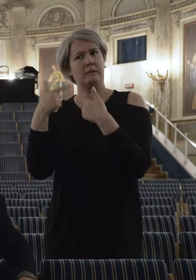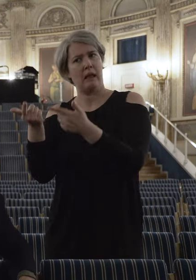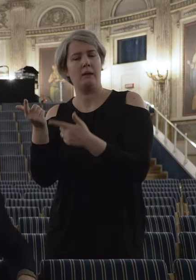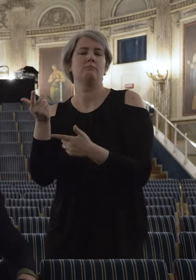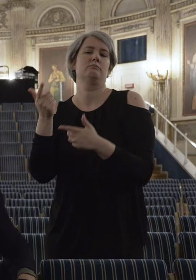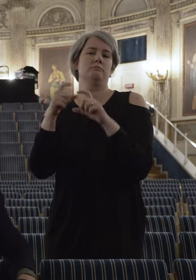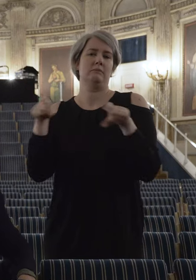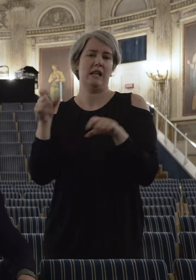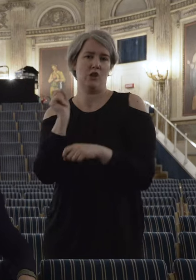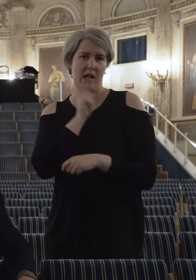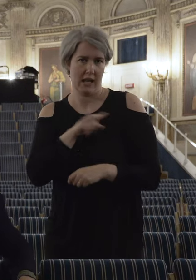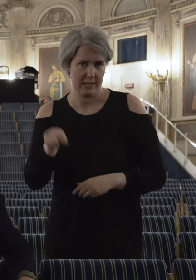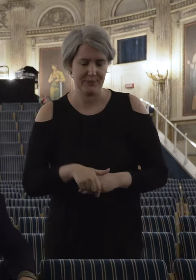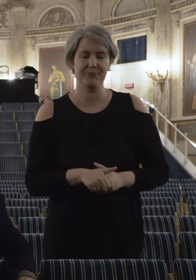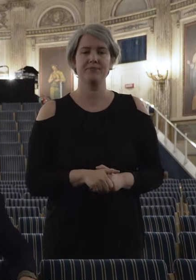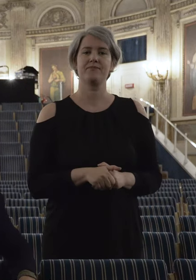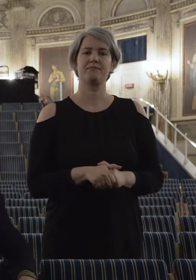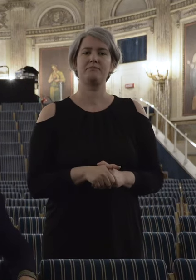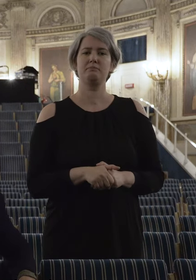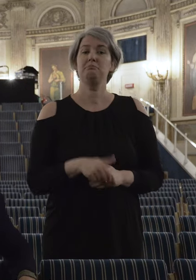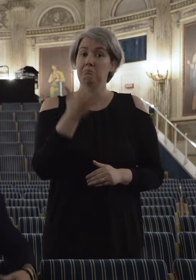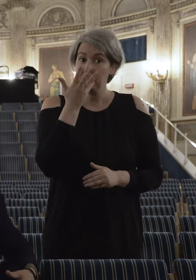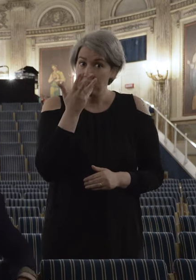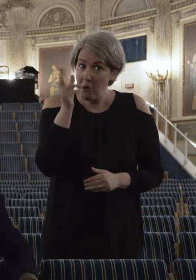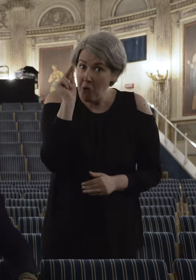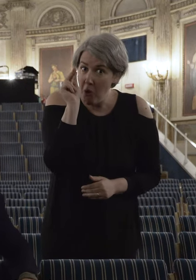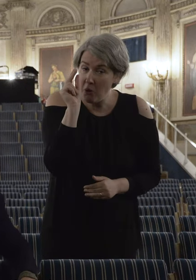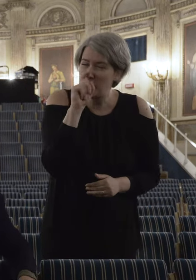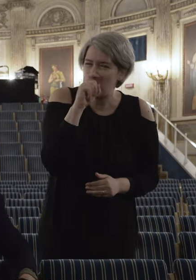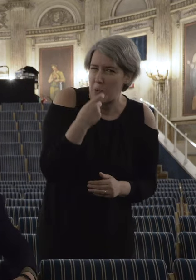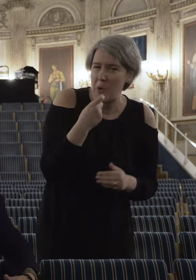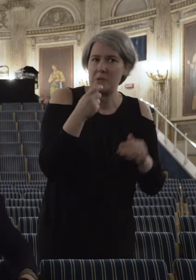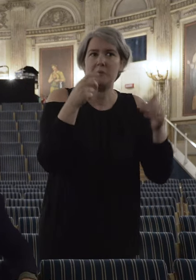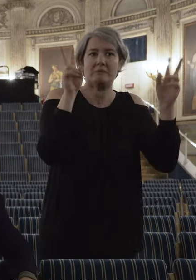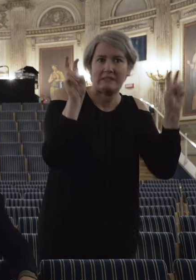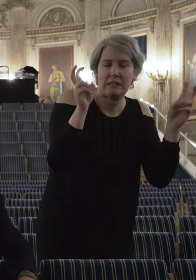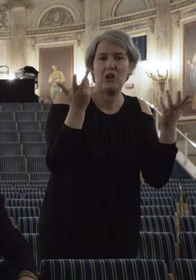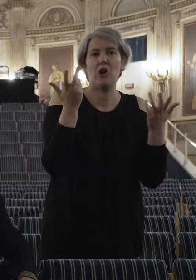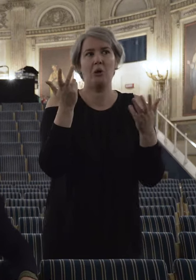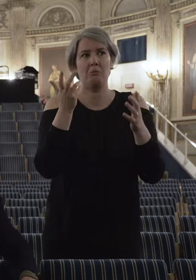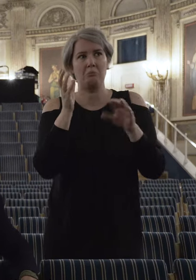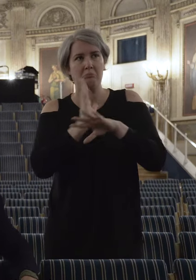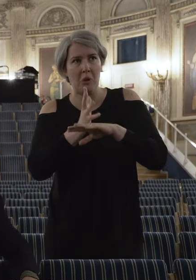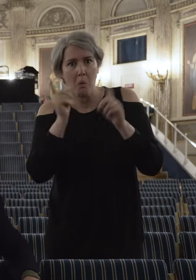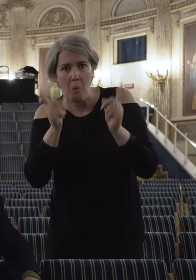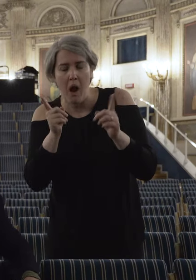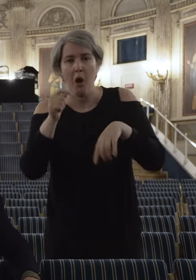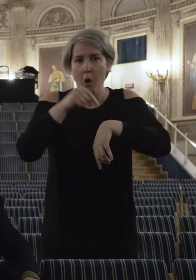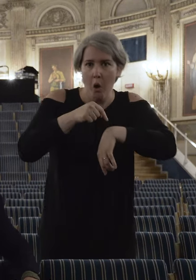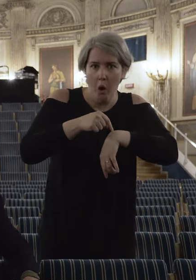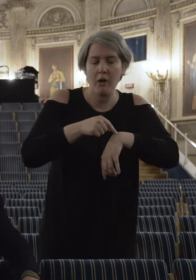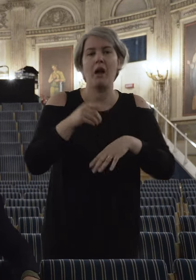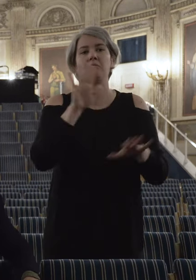omaggio. Per conoscere i titoli accessibili, gli orari degli spettacoli ed avere maggiori